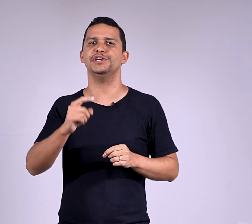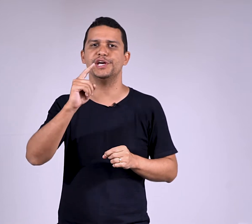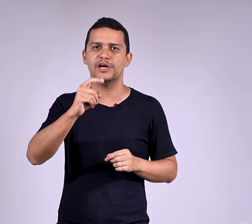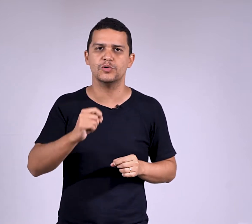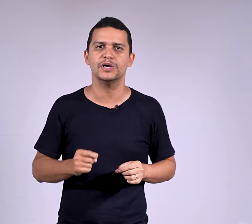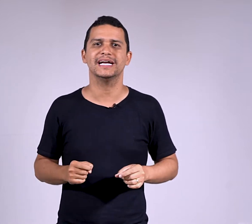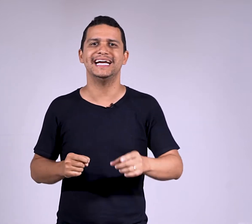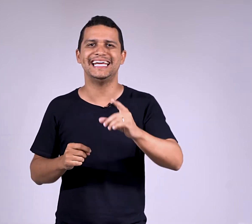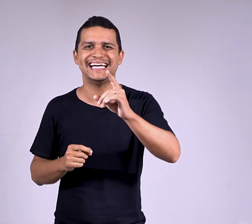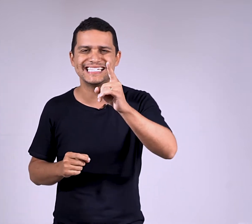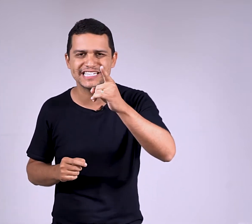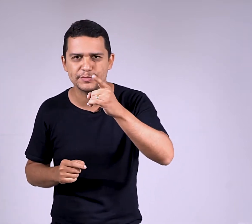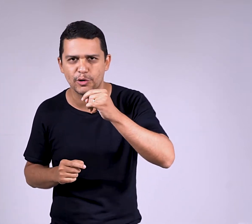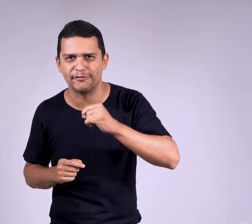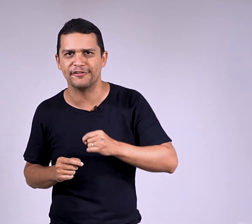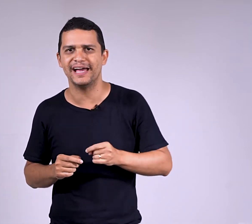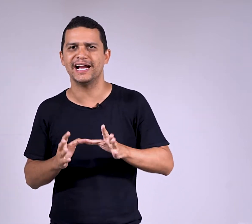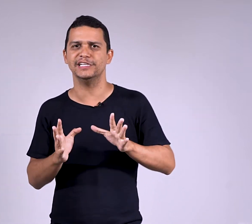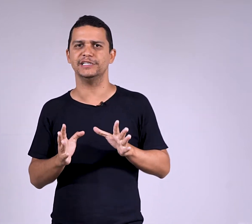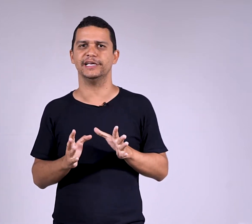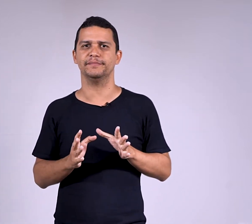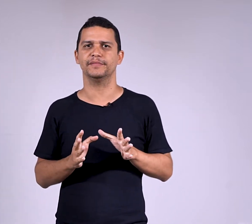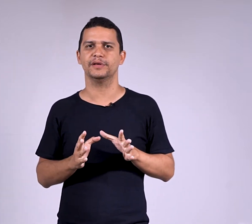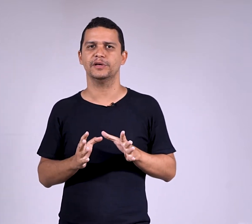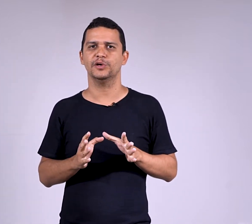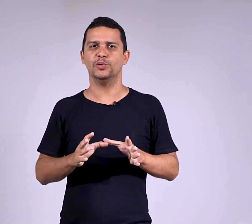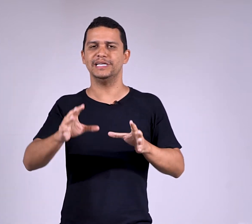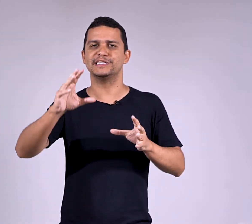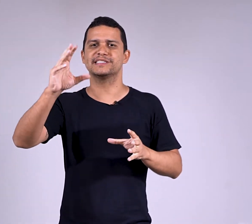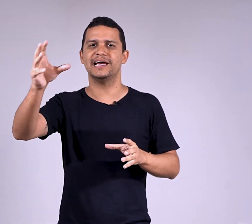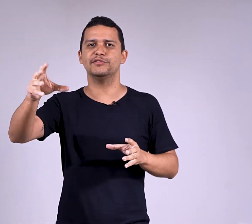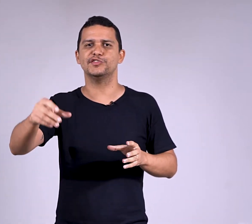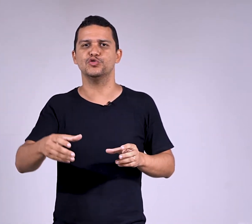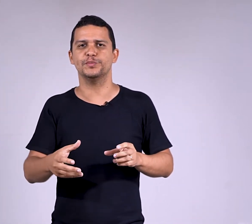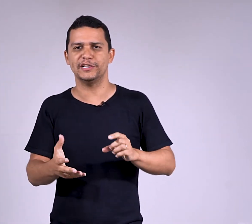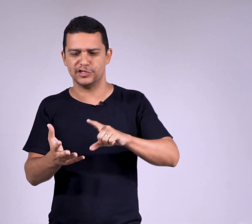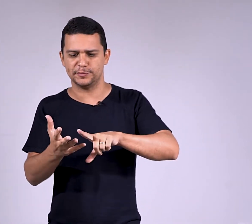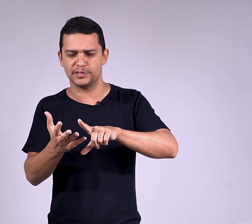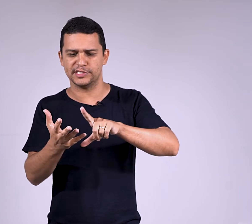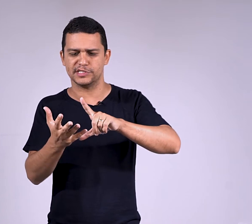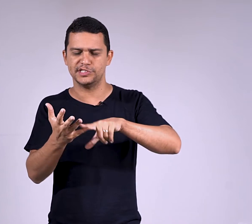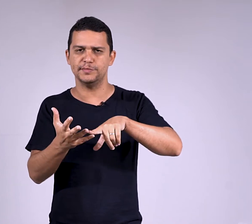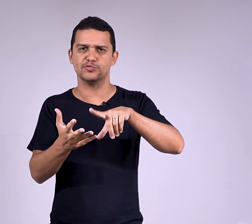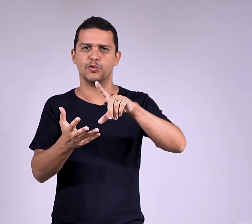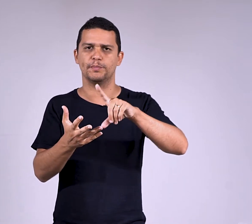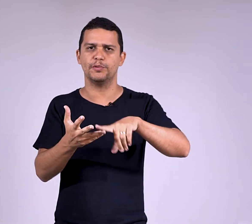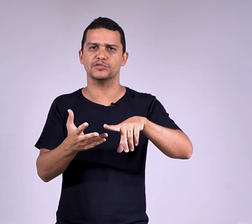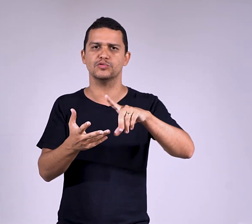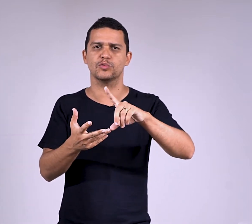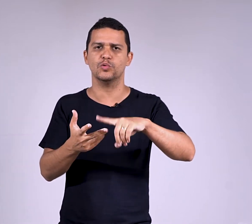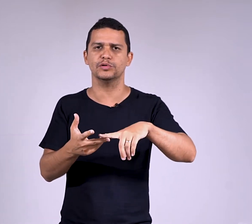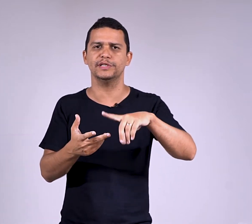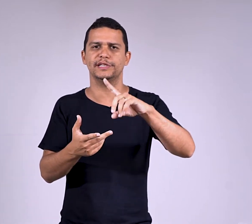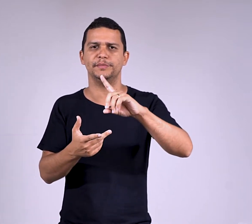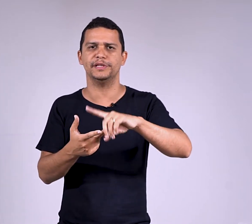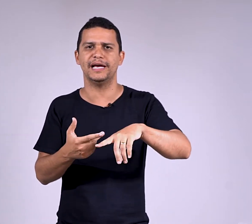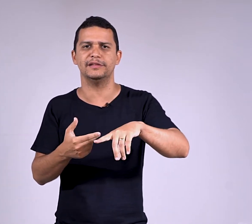e eu, criança de boa fé, acreditei. Quando a gente sabe o ensino médio, o pode ser simples, composto, oculto, determinado,